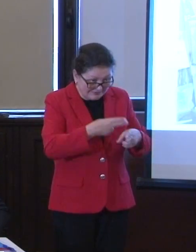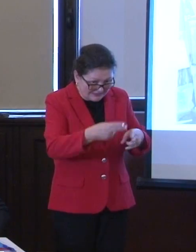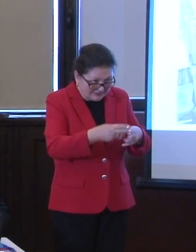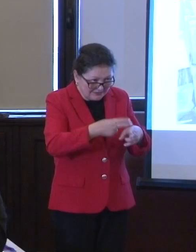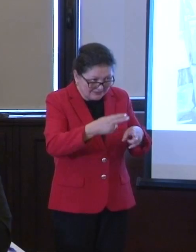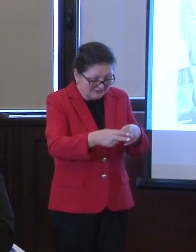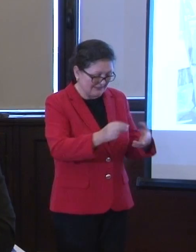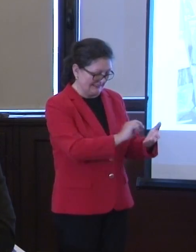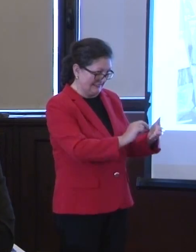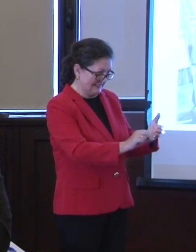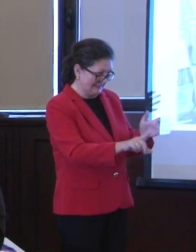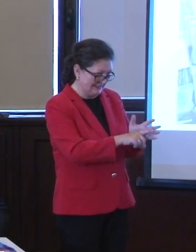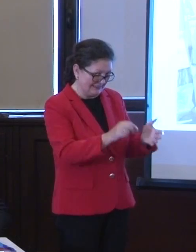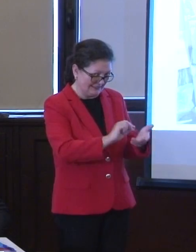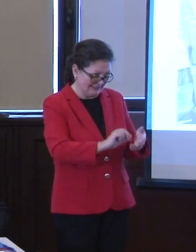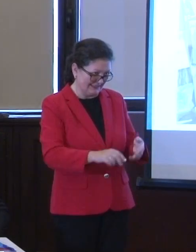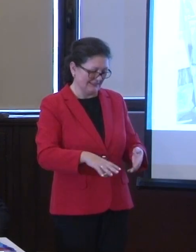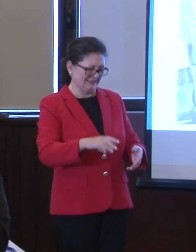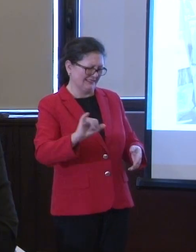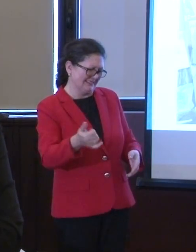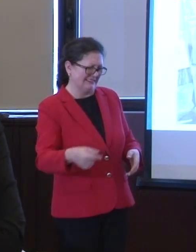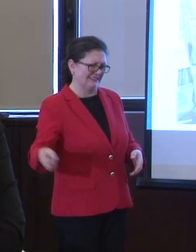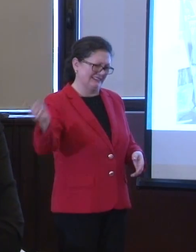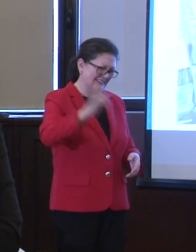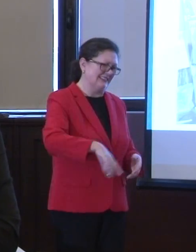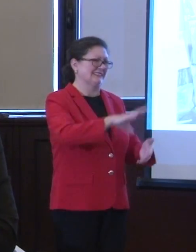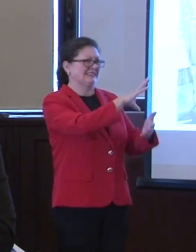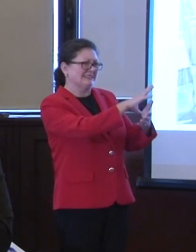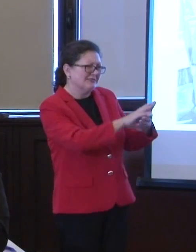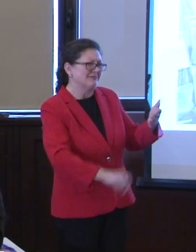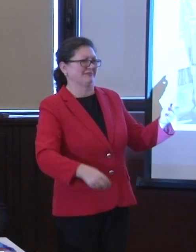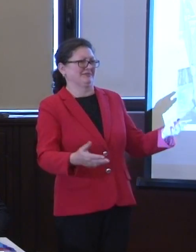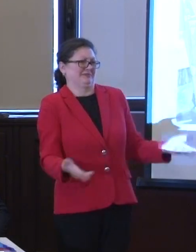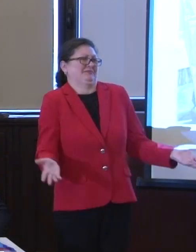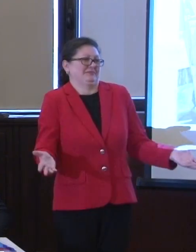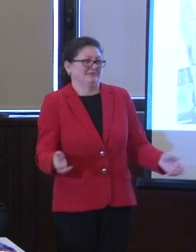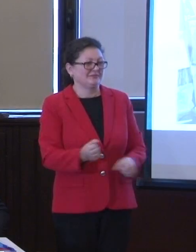au venit alții și au murdărit la loc. Și în minister, și la televizoare. Dar,